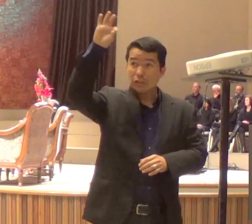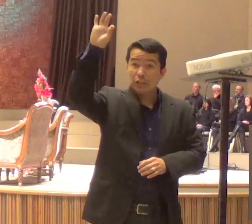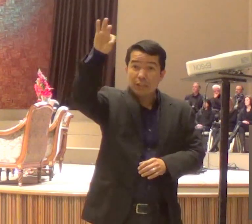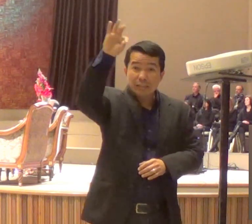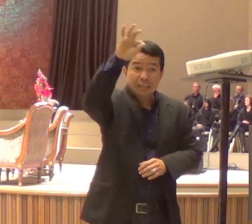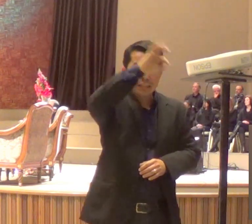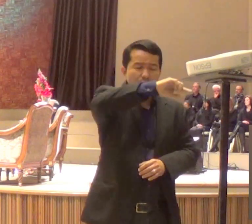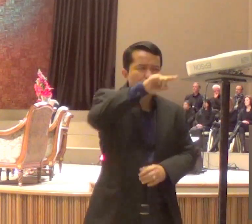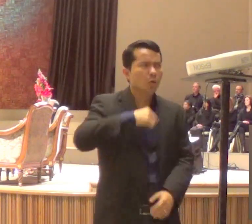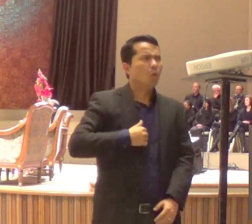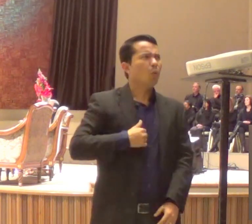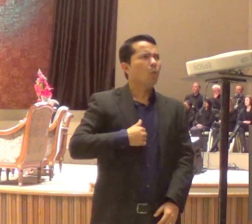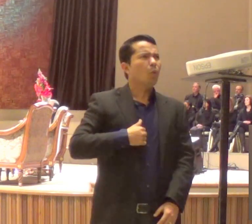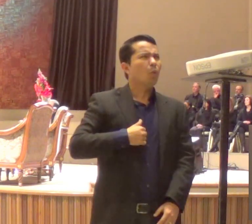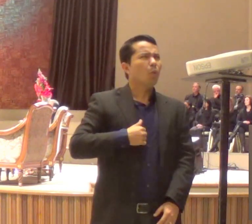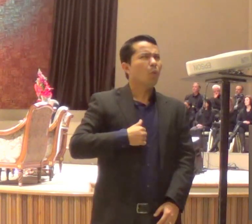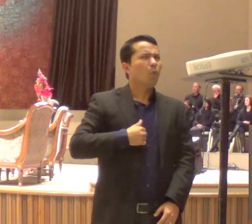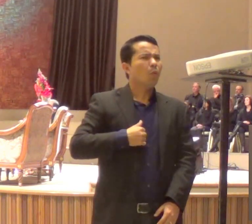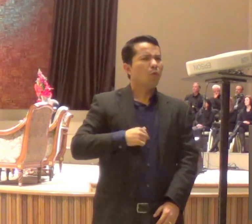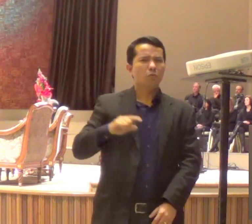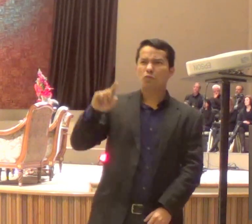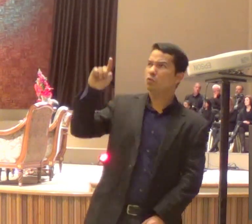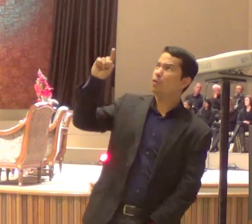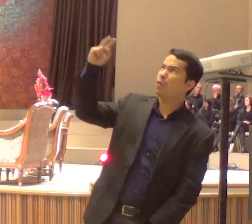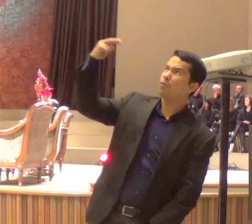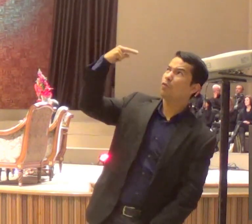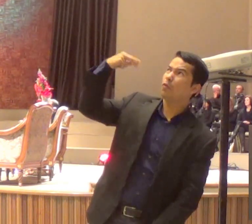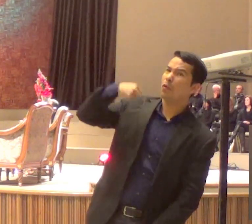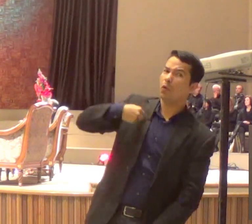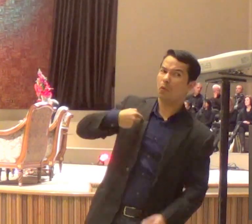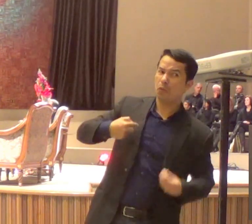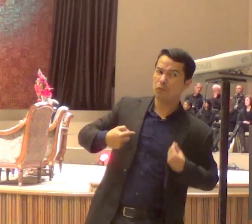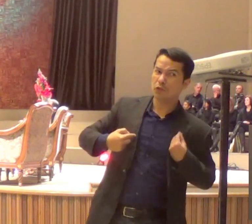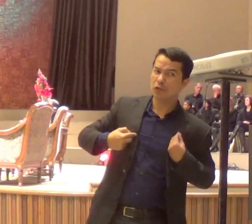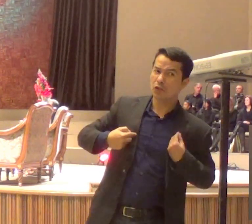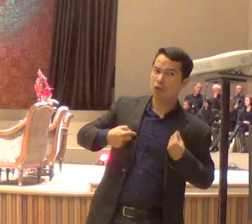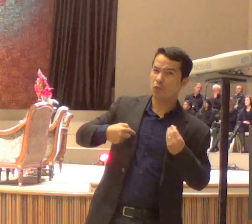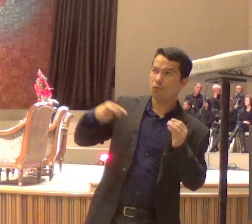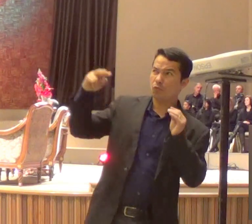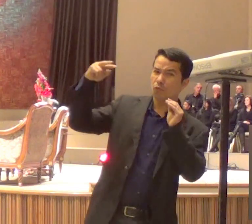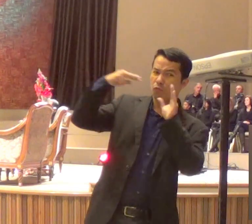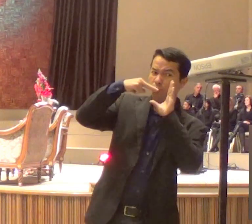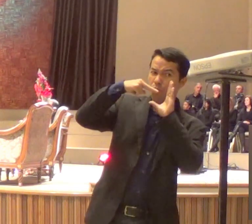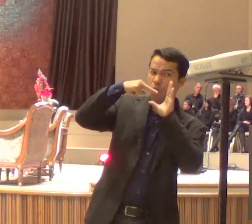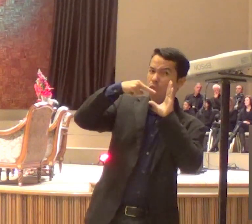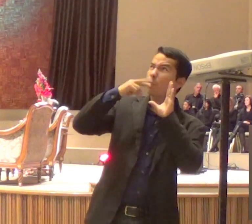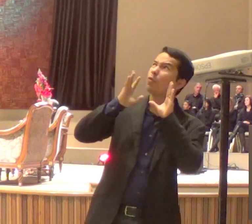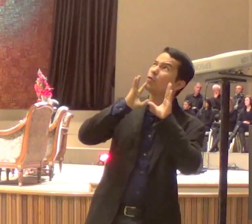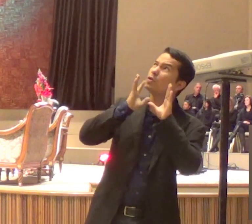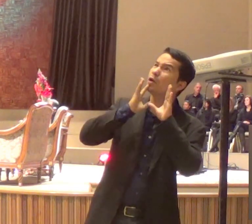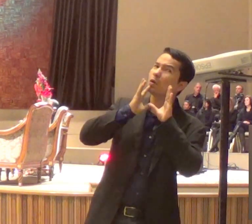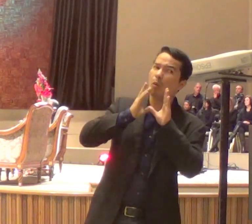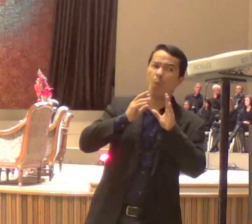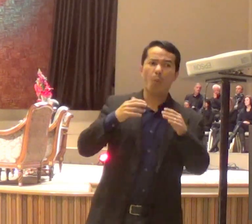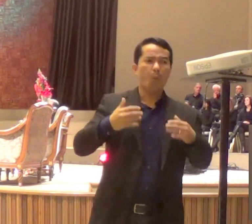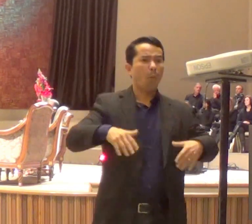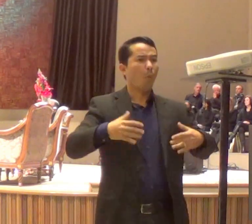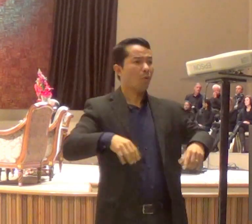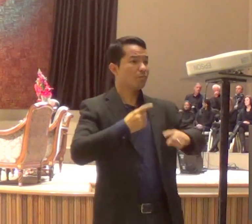o que Deus está vendo no seu coração. Porque essa é uma das mensagens da ceia,